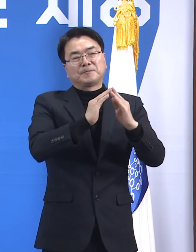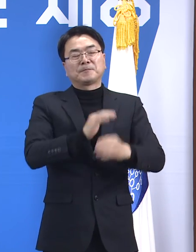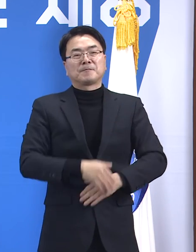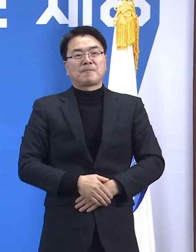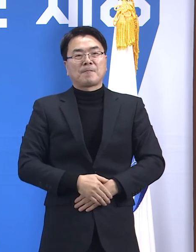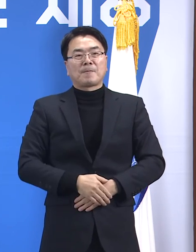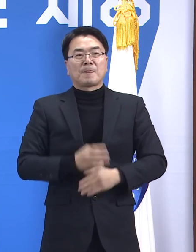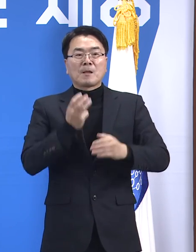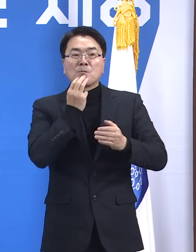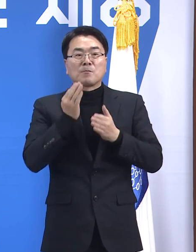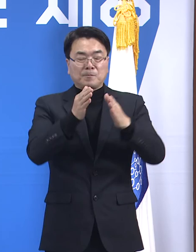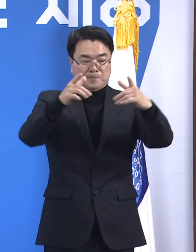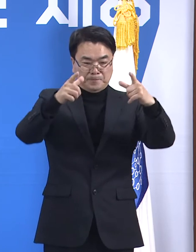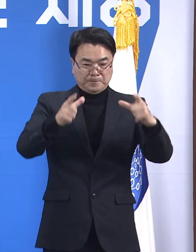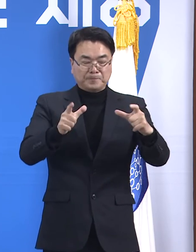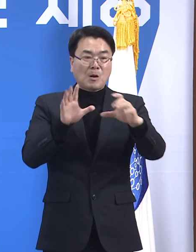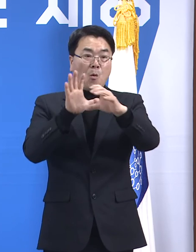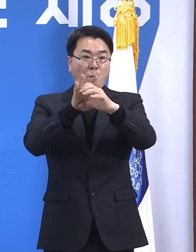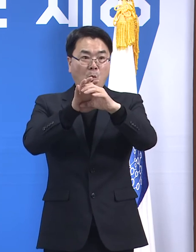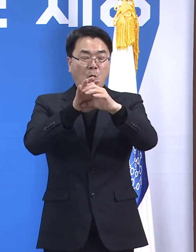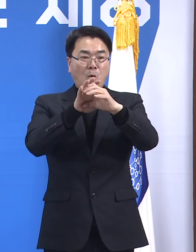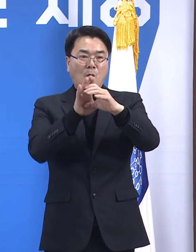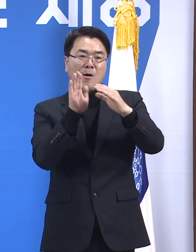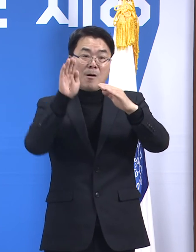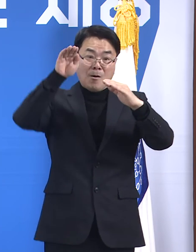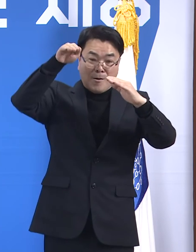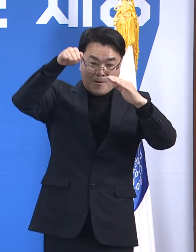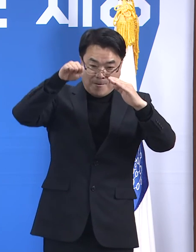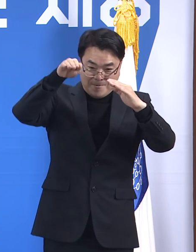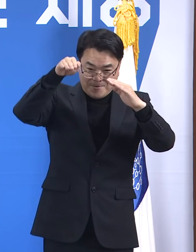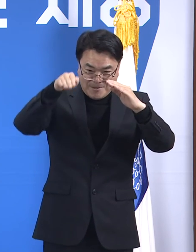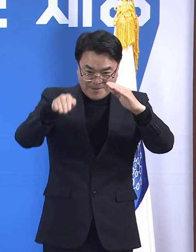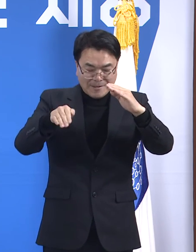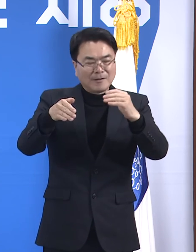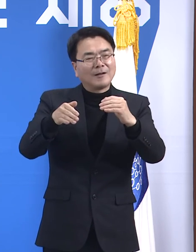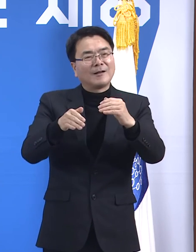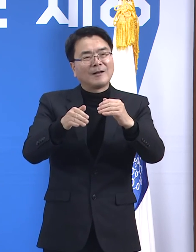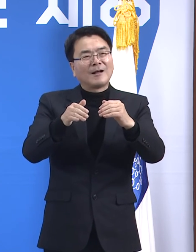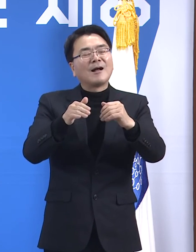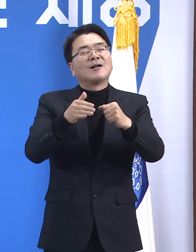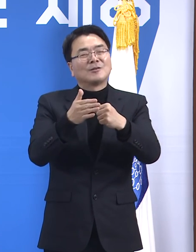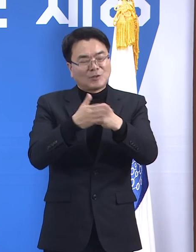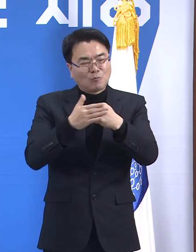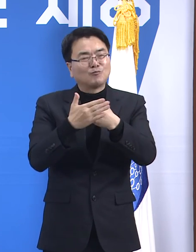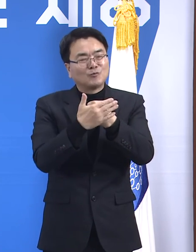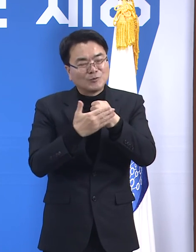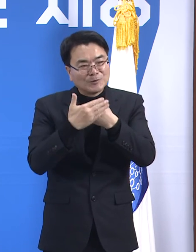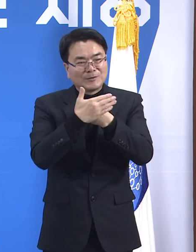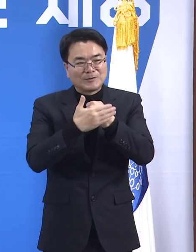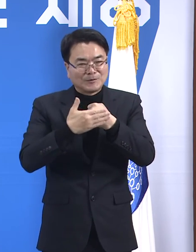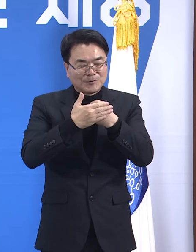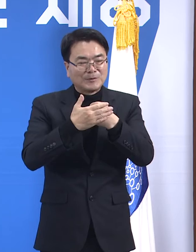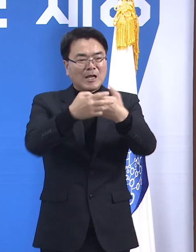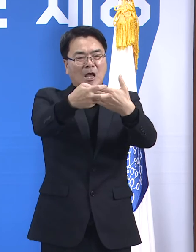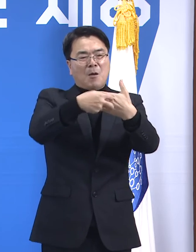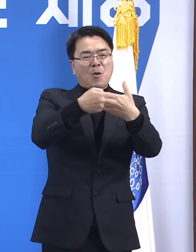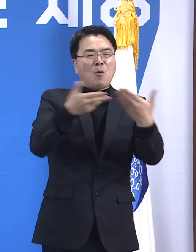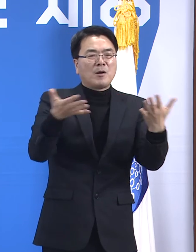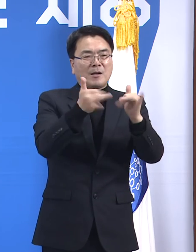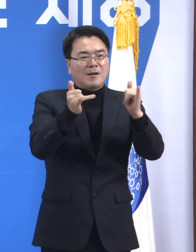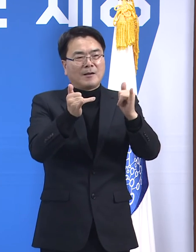도내 코로나19 확산세 감소와 더불어 가용할 수 있는 의료자원에 숨통이 트이고 있다는 점은 큰 의미가 있습니다.